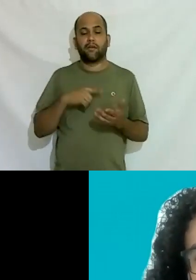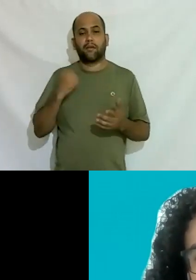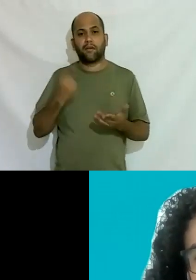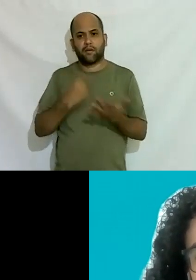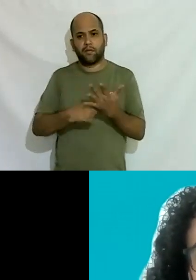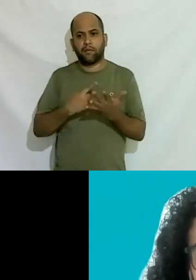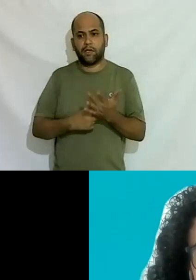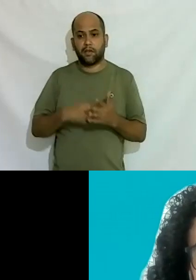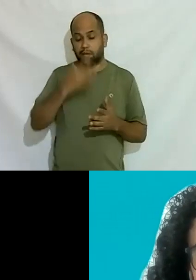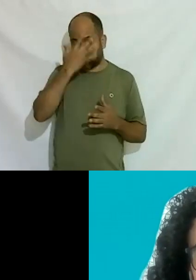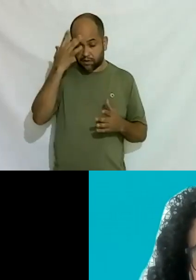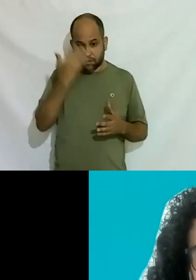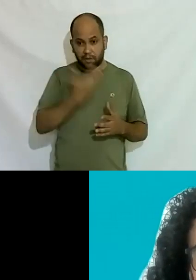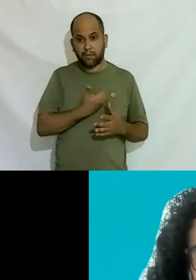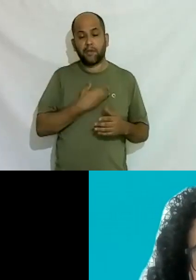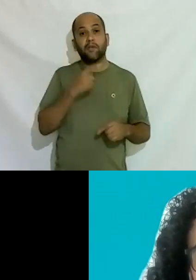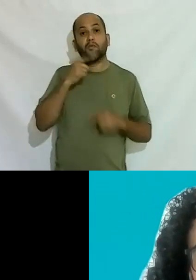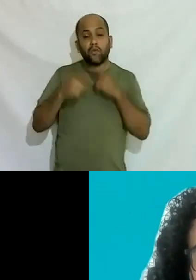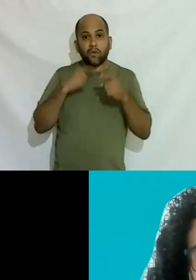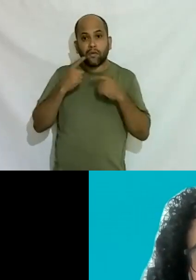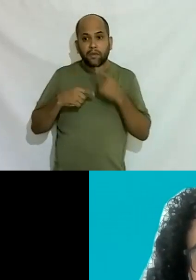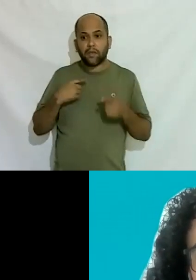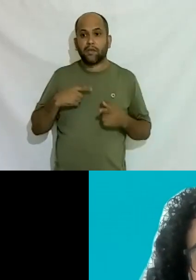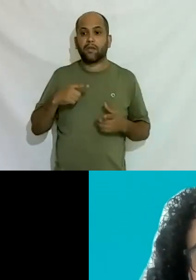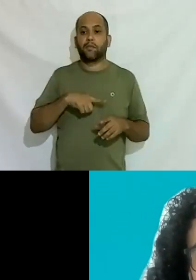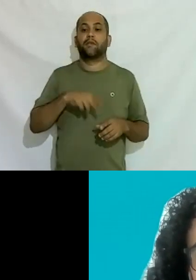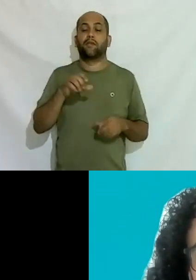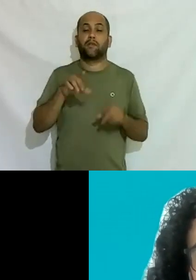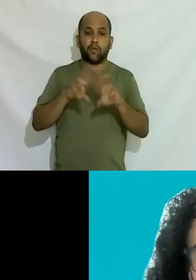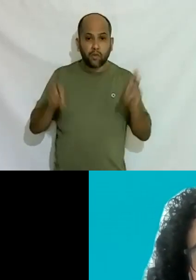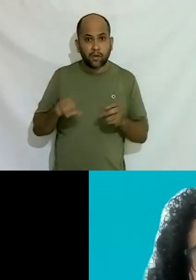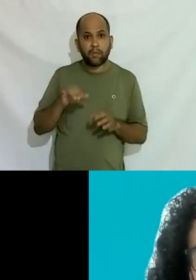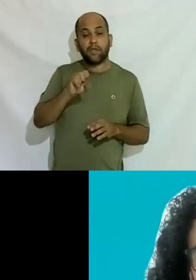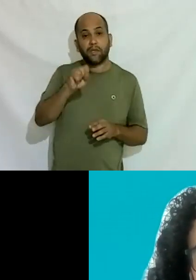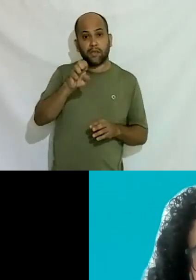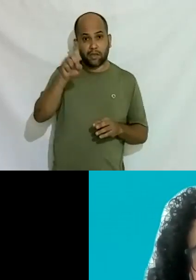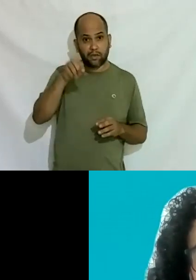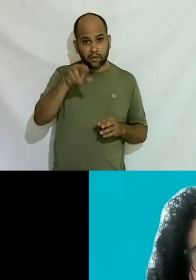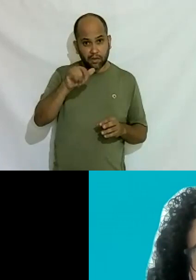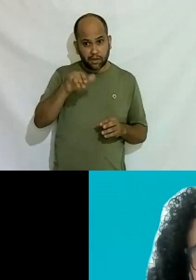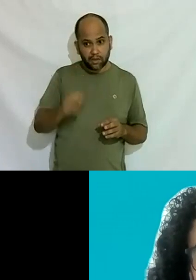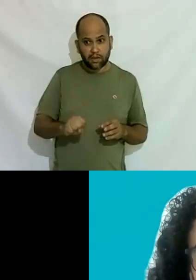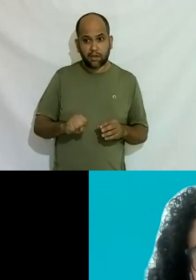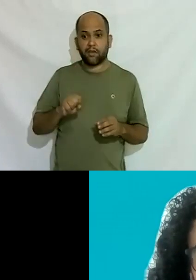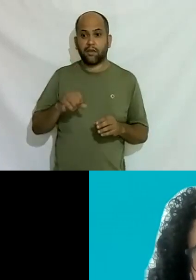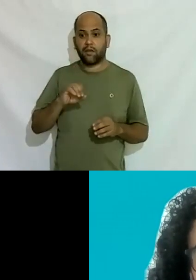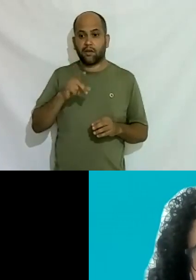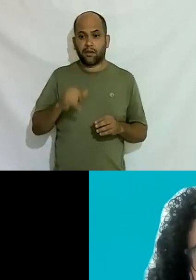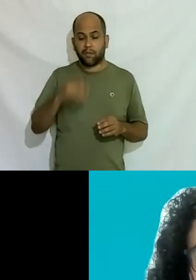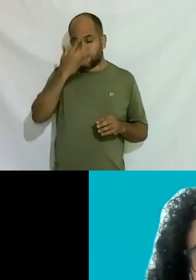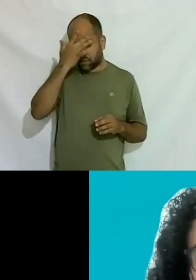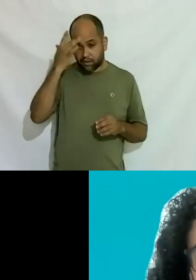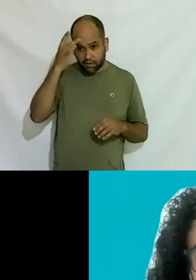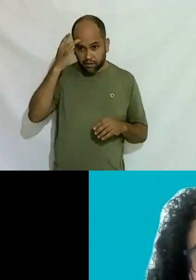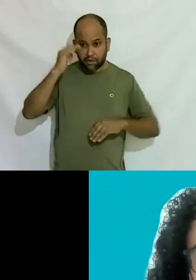alunos aí pessoas que tenham dúvida até com relação sexualidade orientação essas questões todas que eu sou especialista que